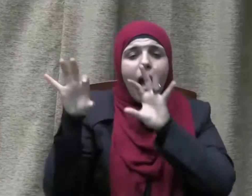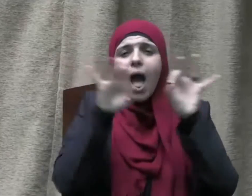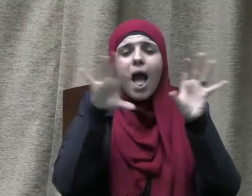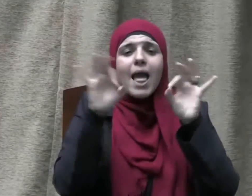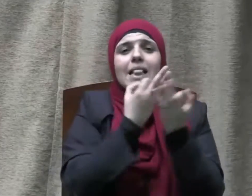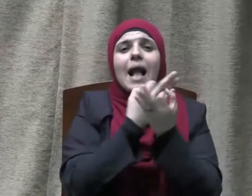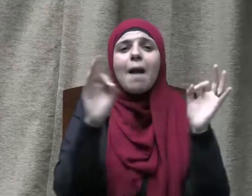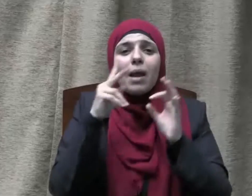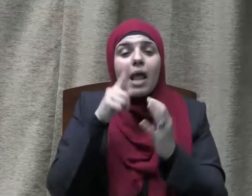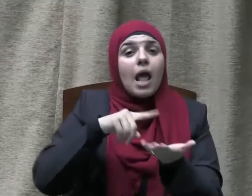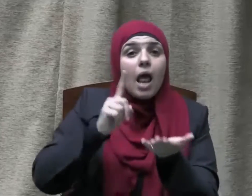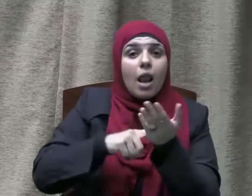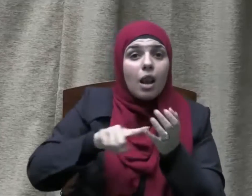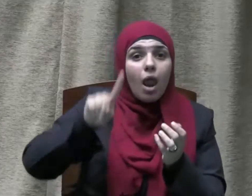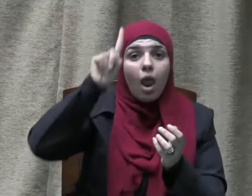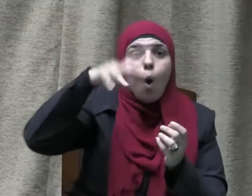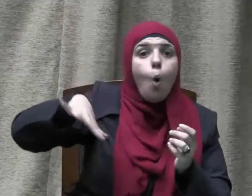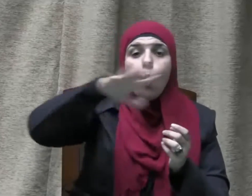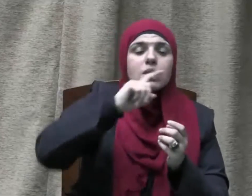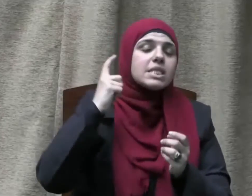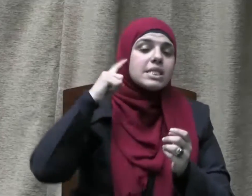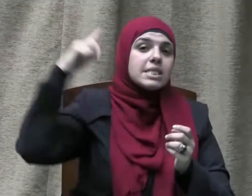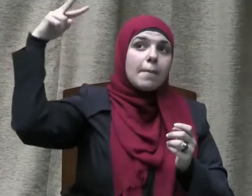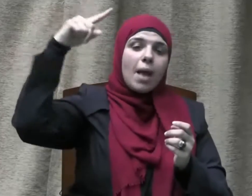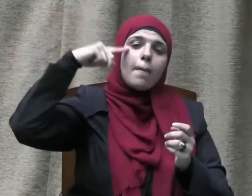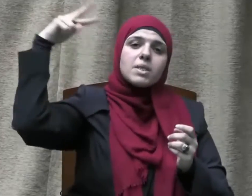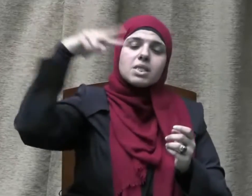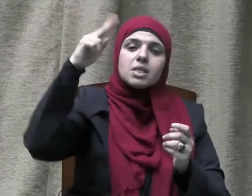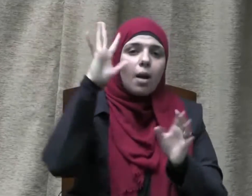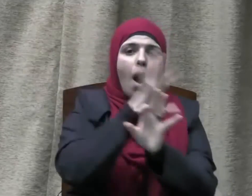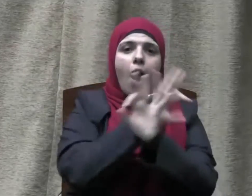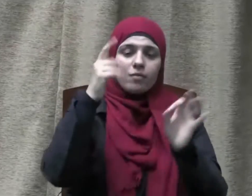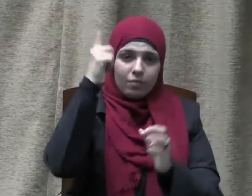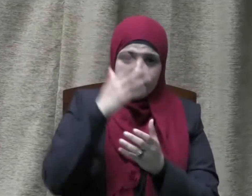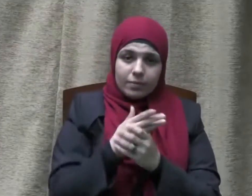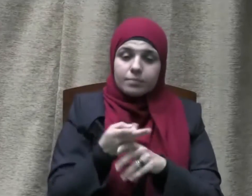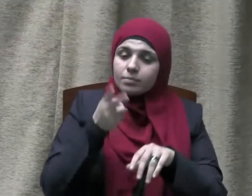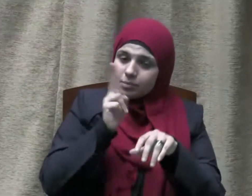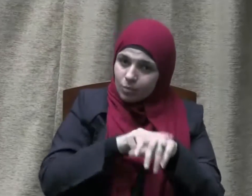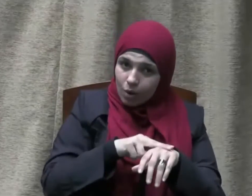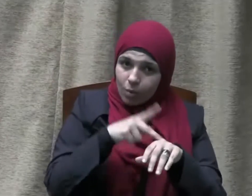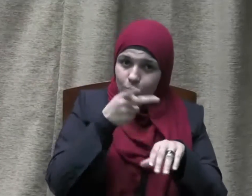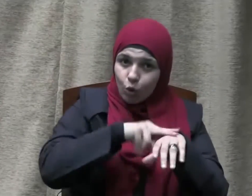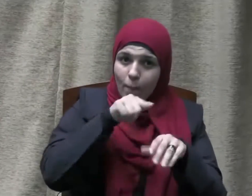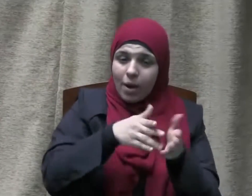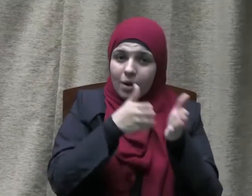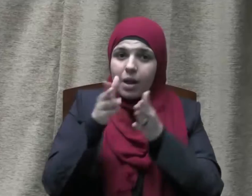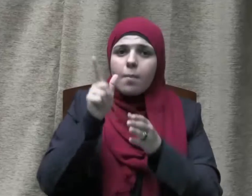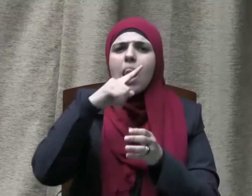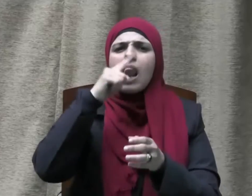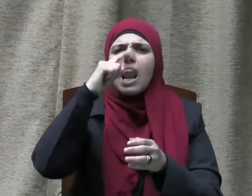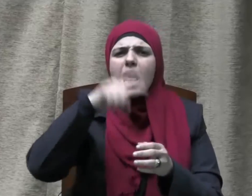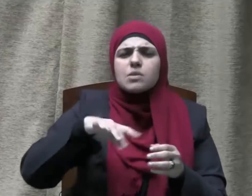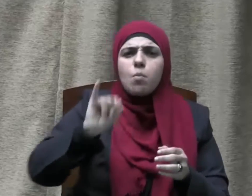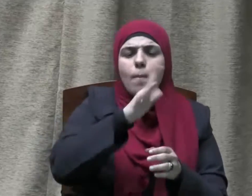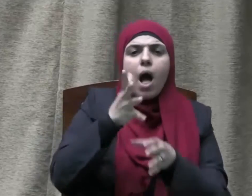إنه هو السميع البصير ومن ثم يجب حمايتهما